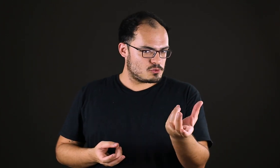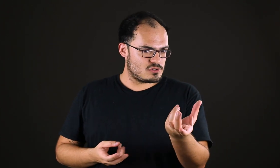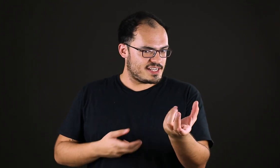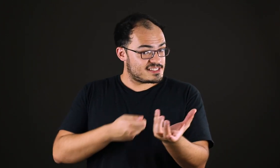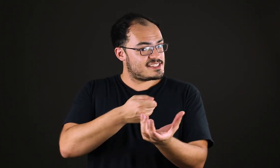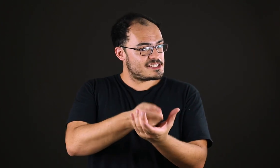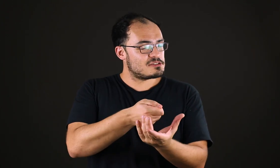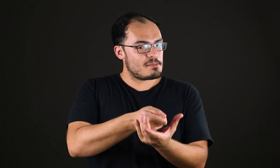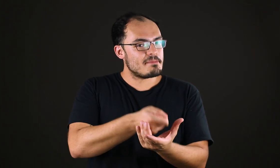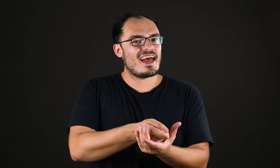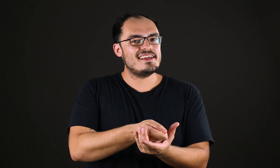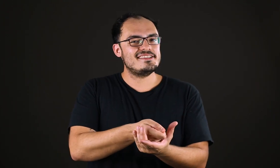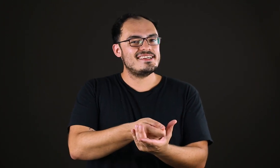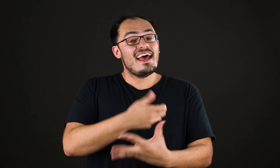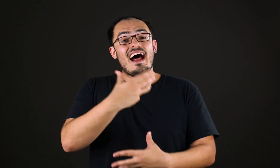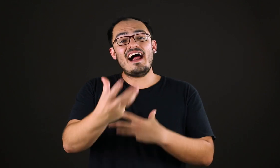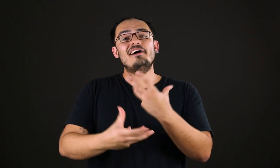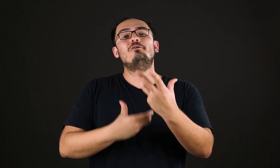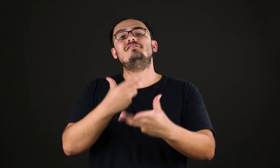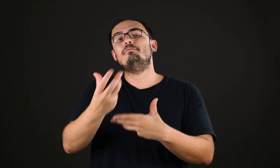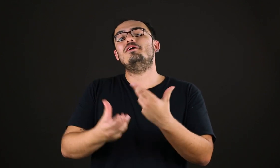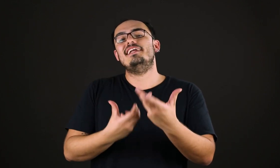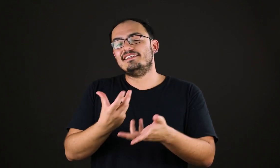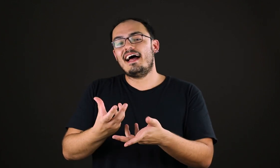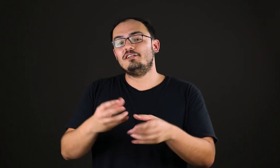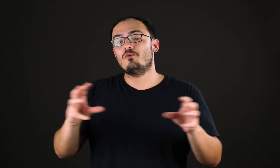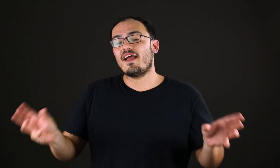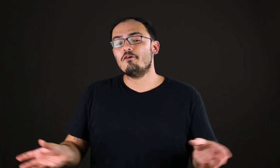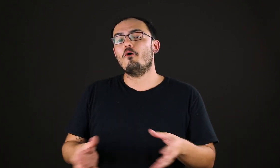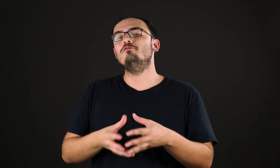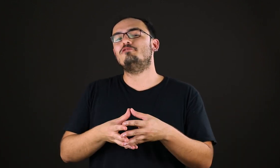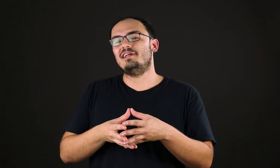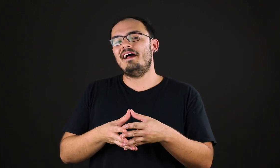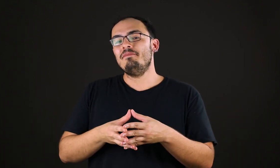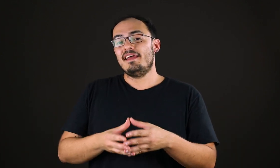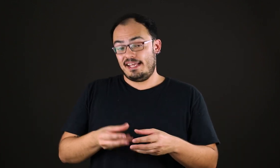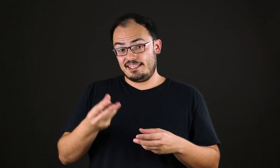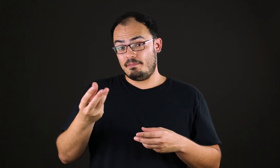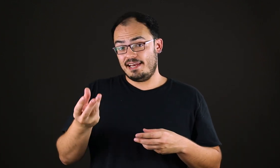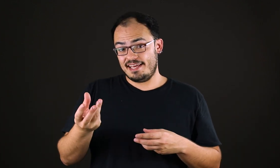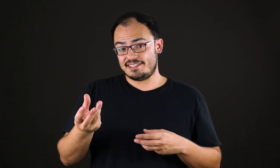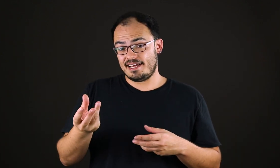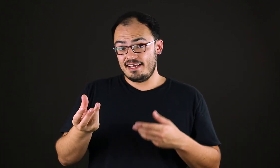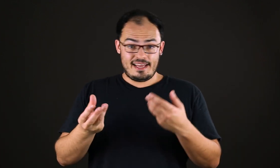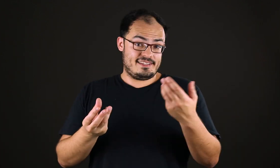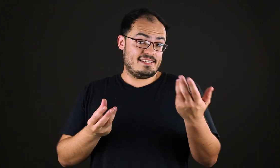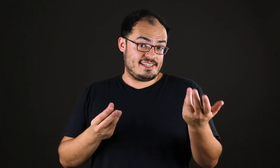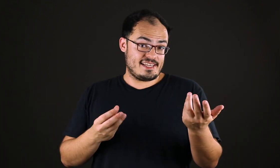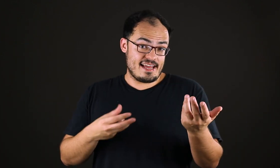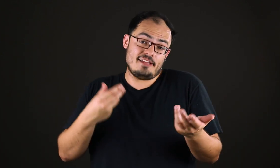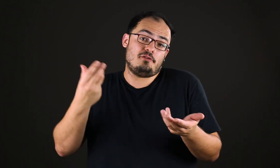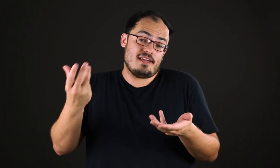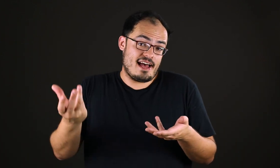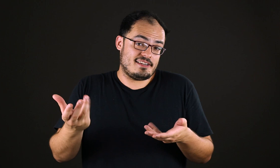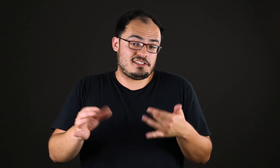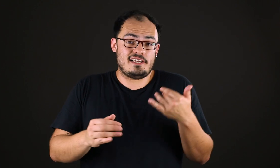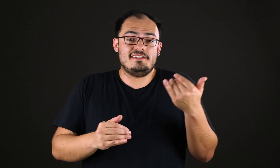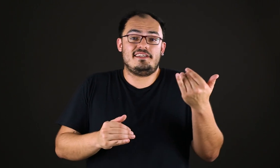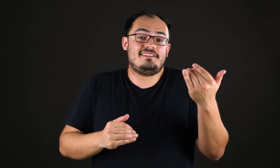úteis que sejam também belas. Há na contemporaneidade um reencontro entre beleza, entre artesanato e arte, entre